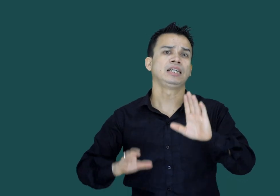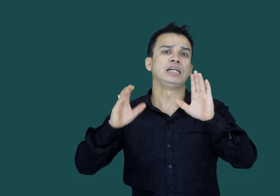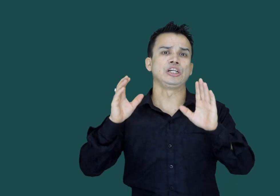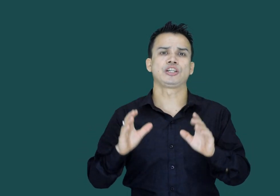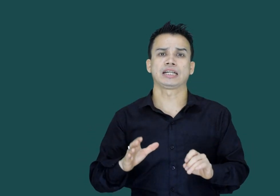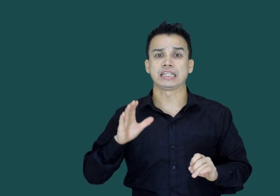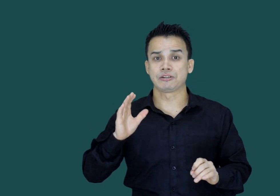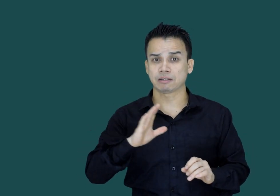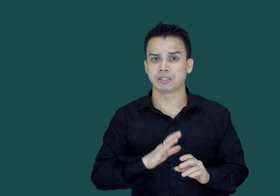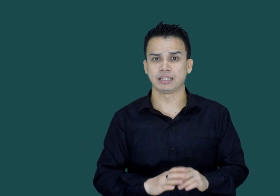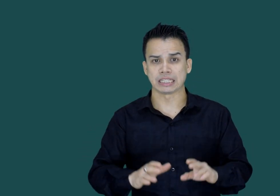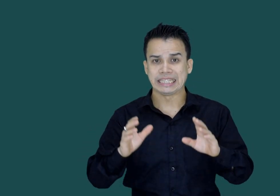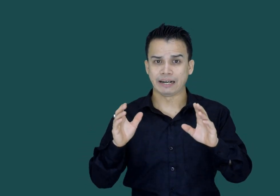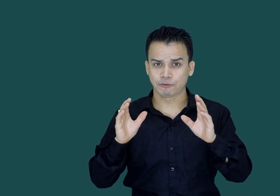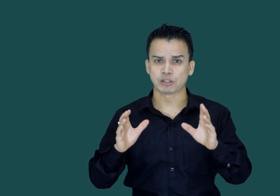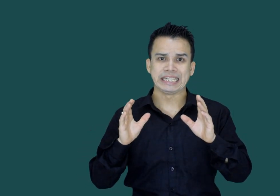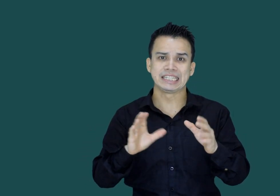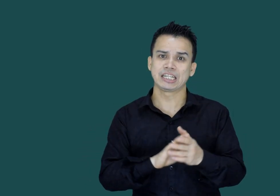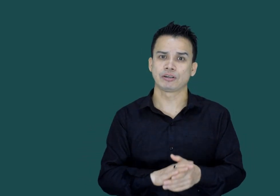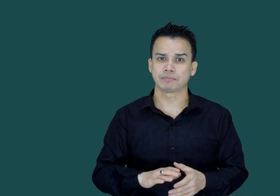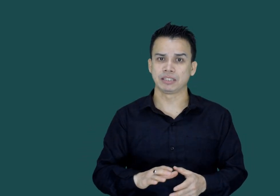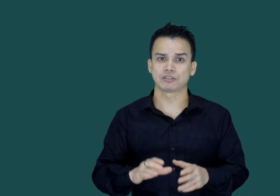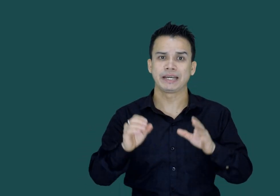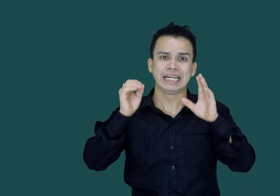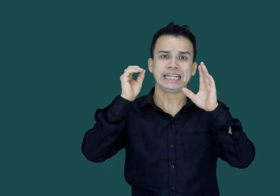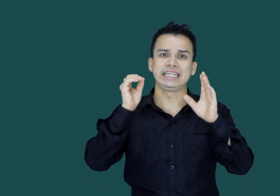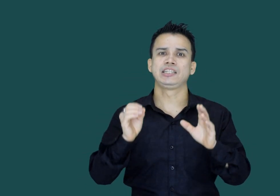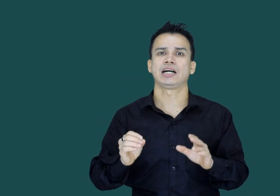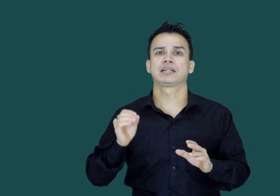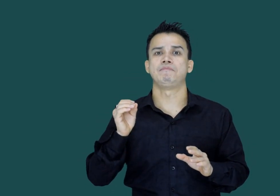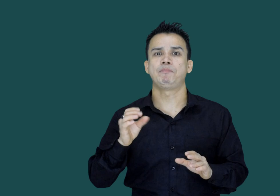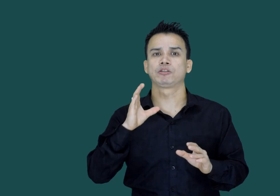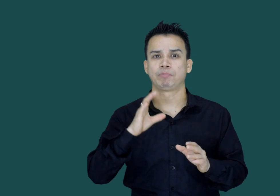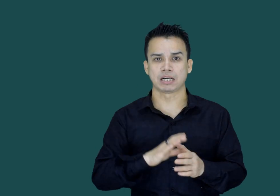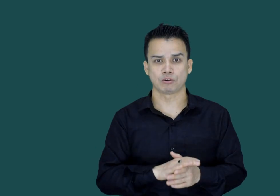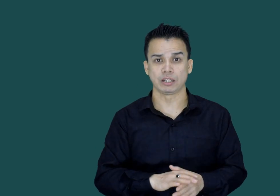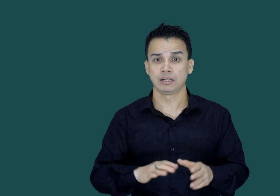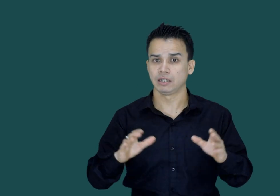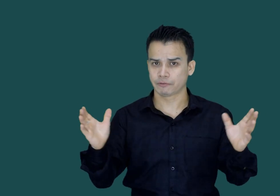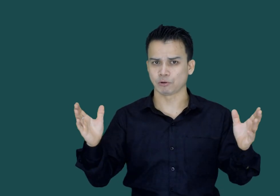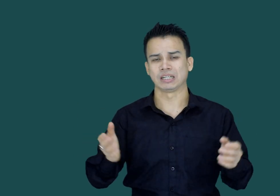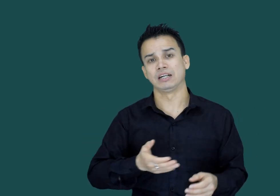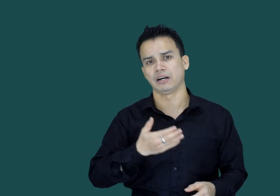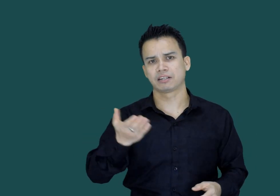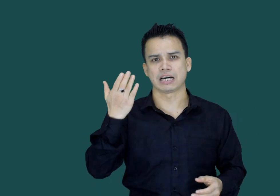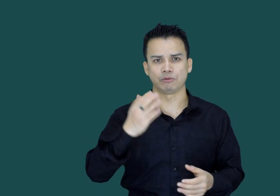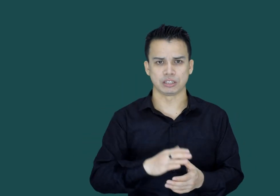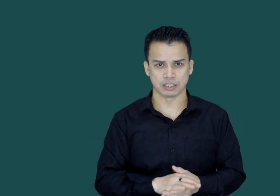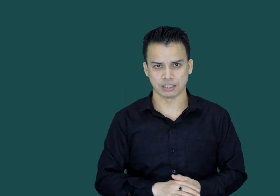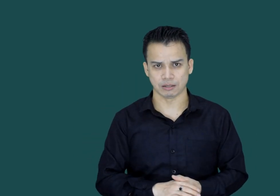ایشیا کے ڈرگ بیزنس افکورس ایلیسٹ ڈرگ بیزنس میں انڈیا کا بہت بڑا رول ہے افکورس غیر کانونی طریقے سے